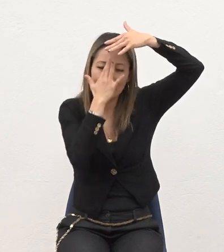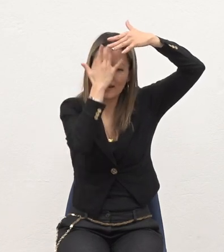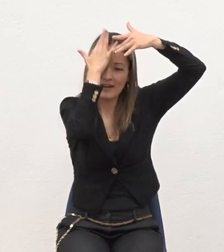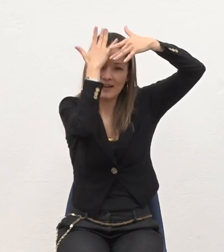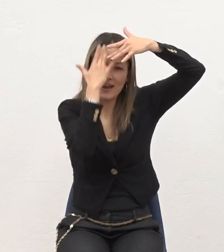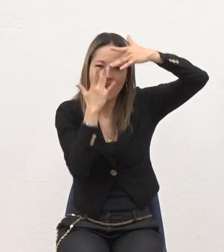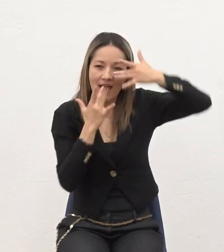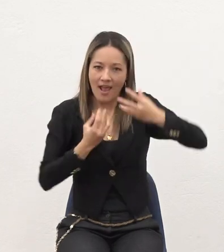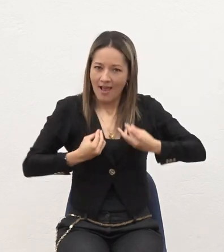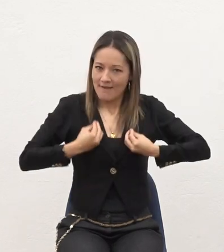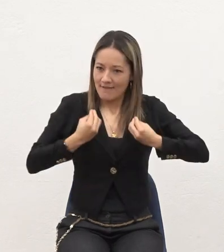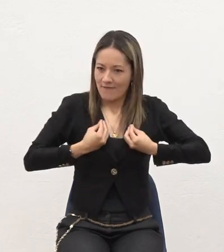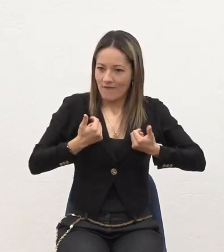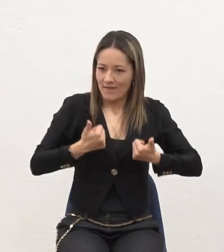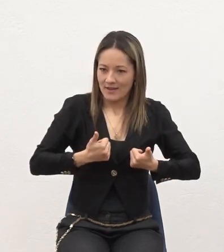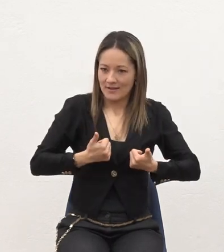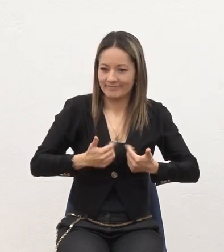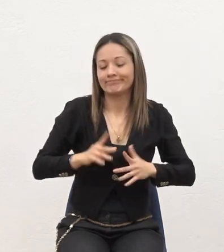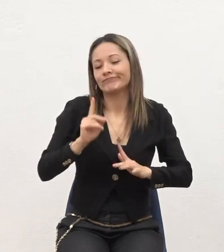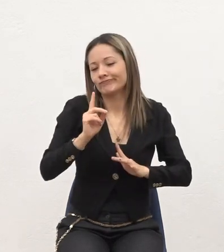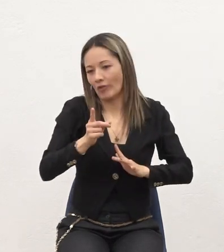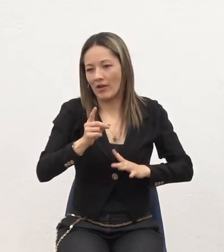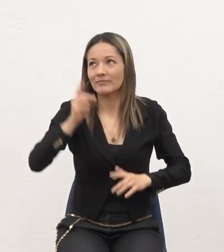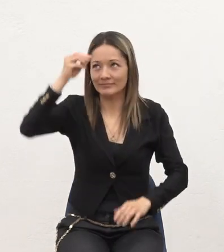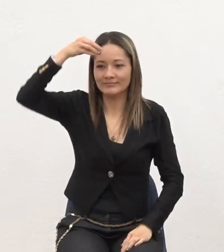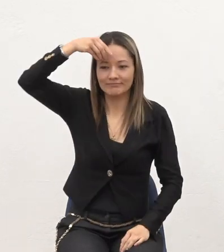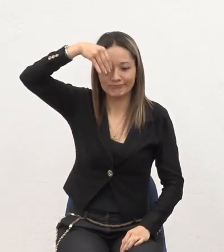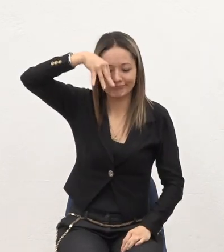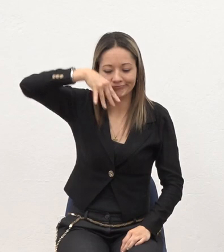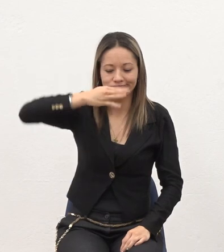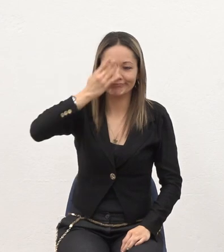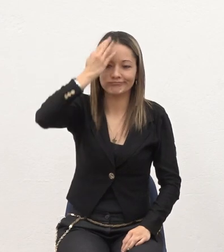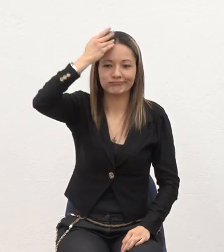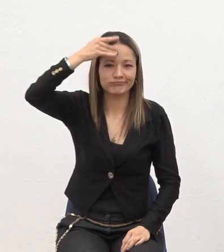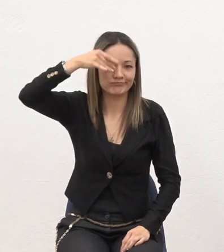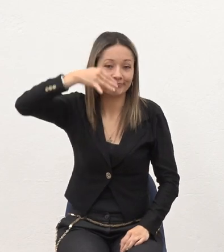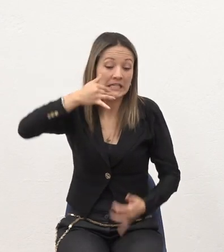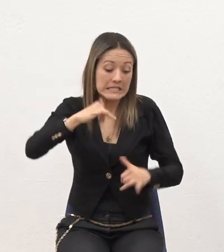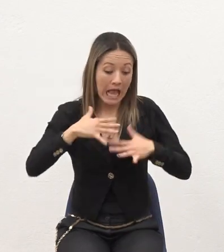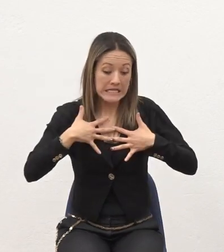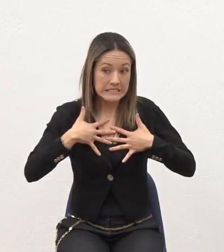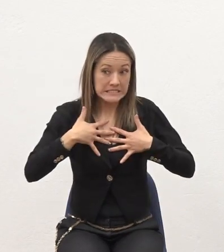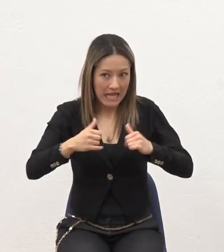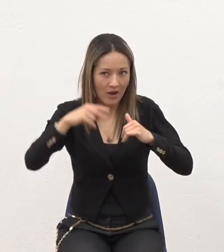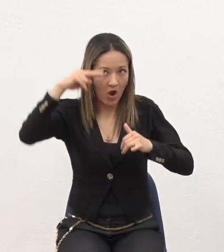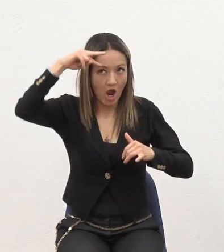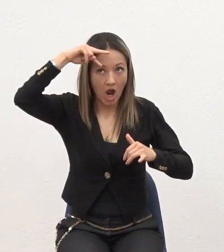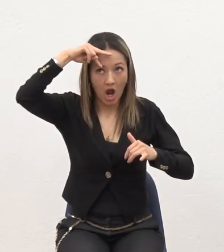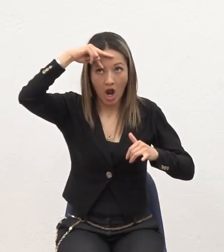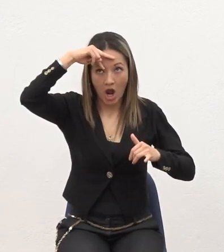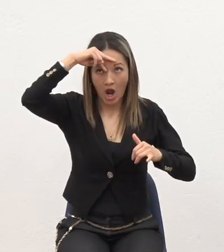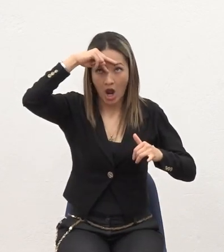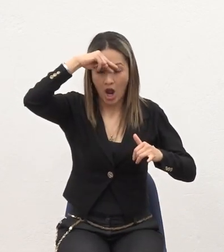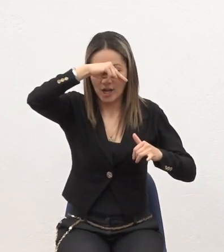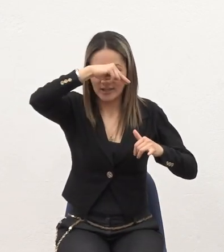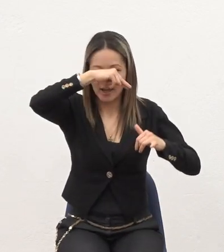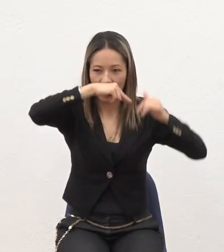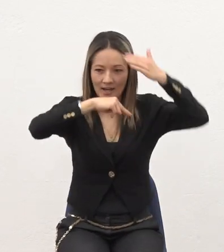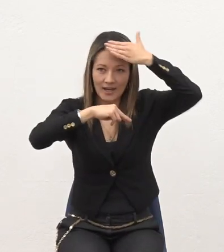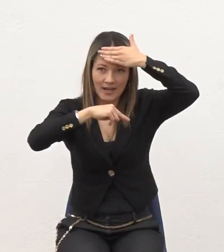Con la Con la Con la gravedad Cuando ya esté sano Cortamos Le va a quedar cicatriz acá Y la cicatriz de